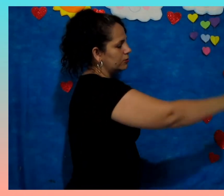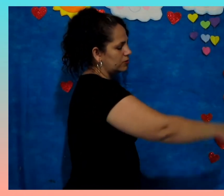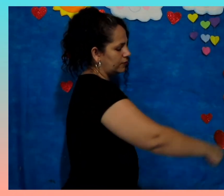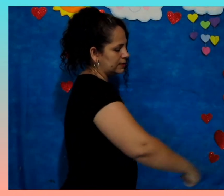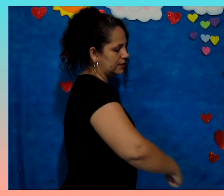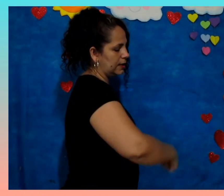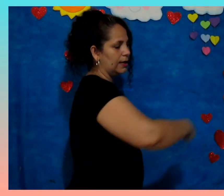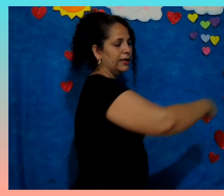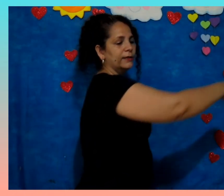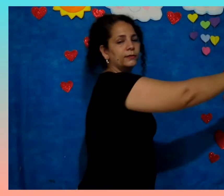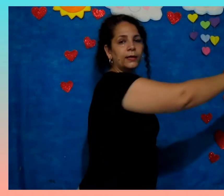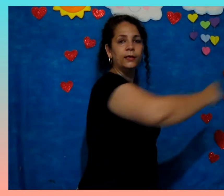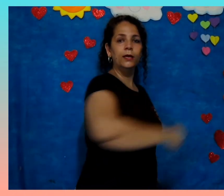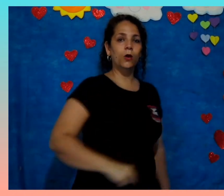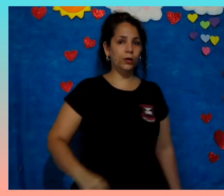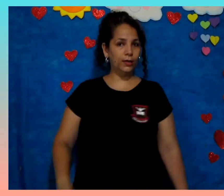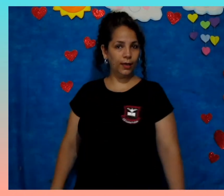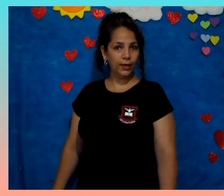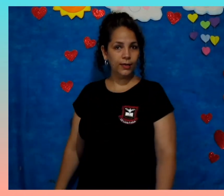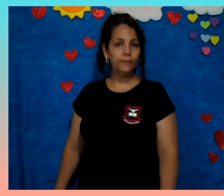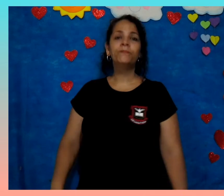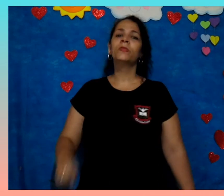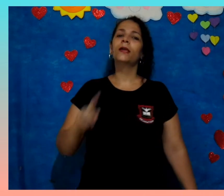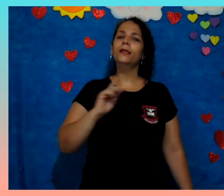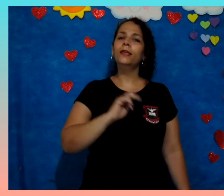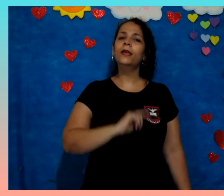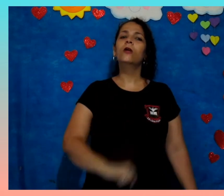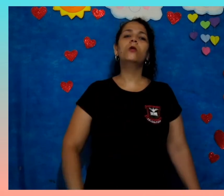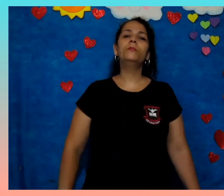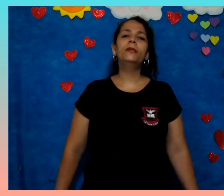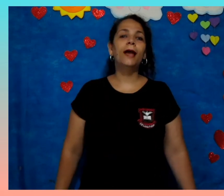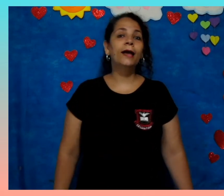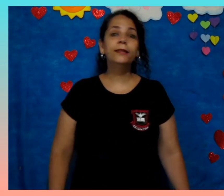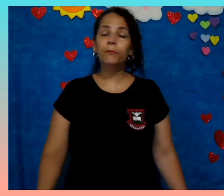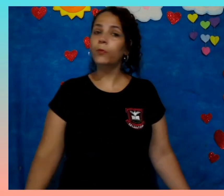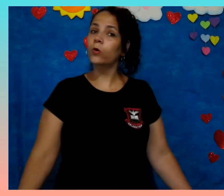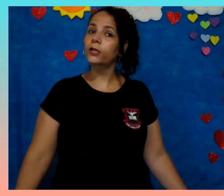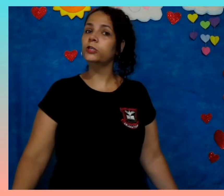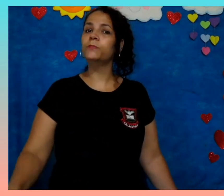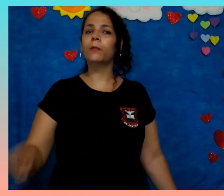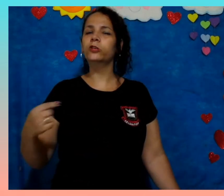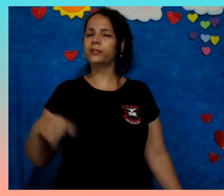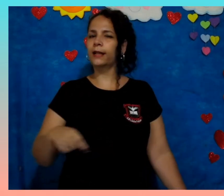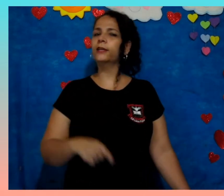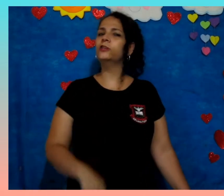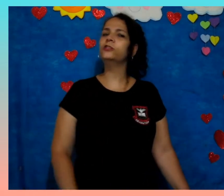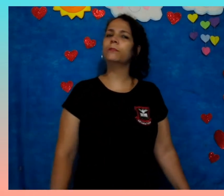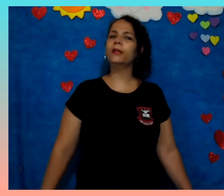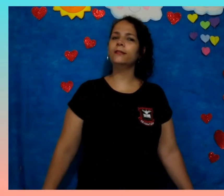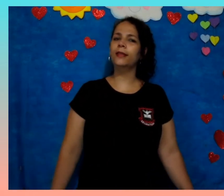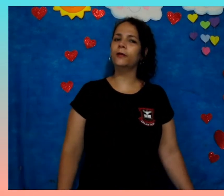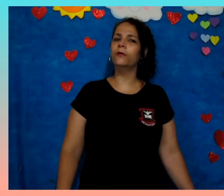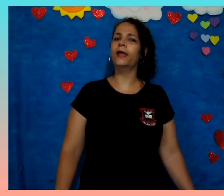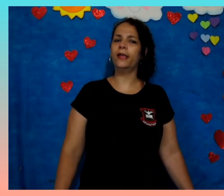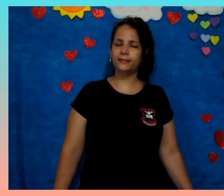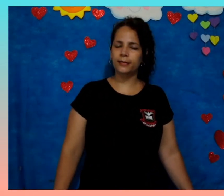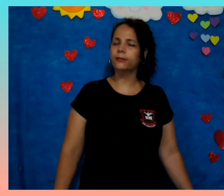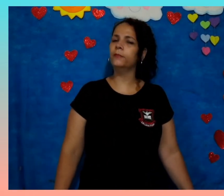de fazer a letra, ok? E copiar depois, pra mostrar que a gente aprendeu. É, exatamente.